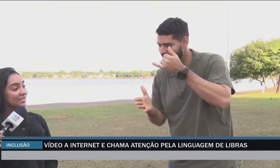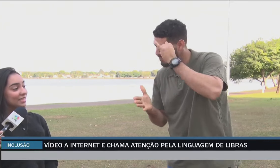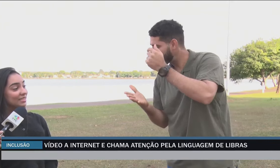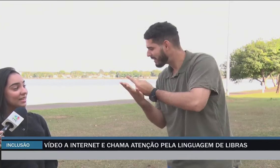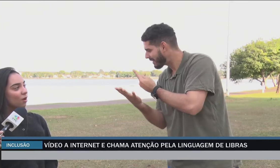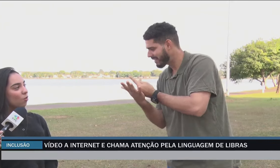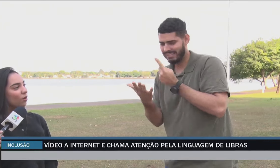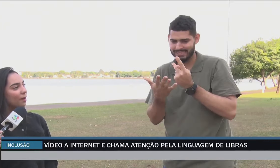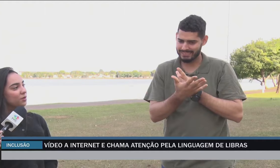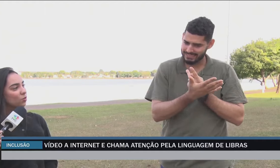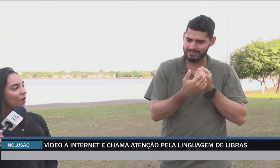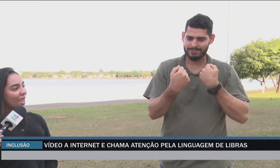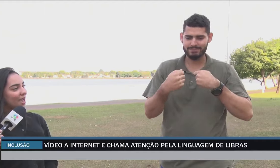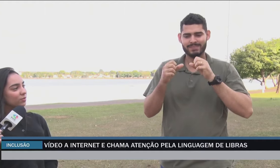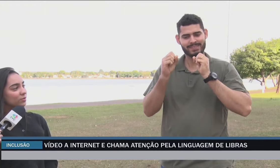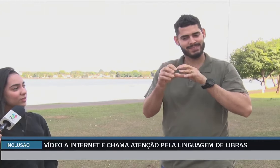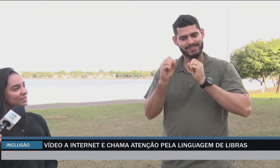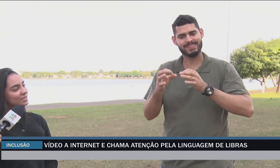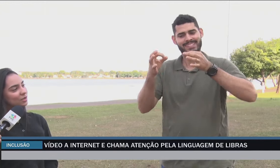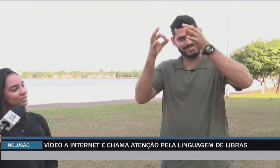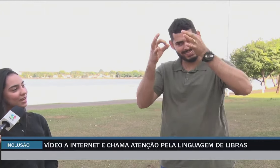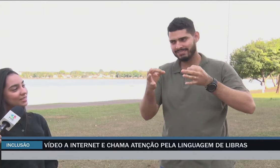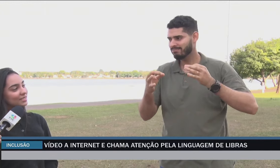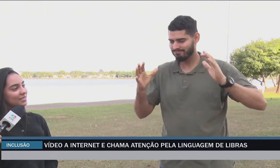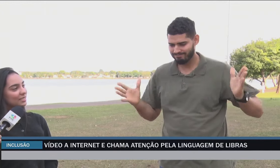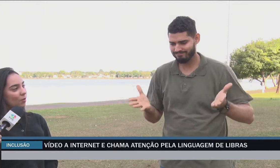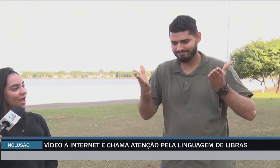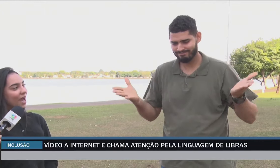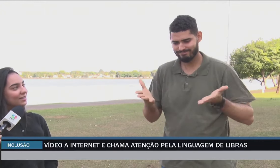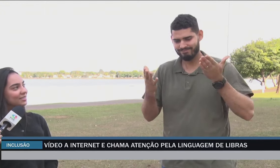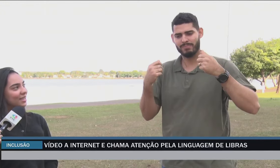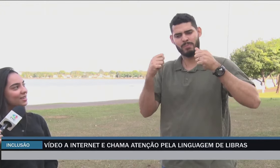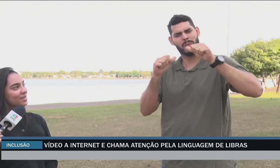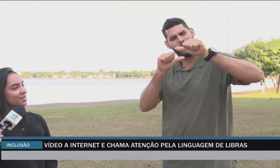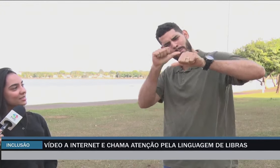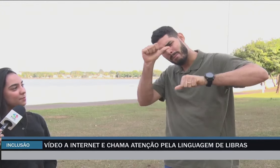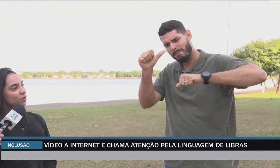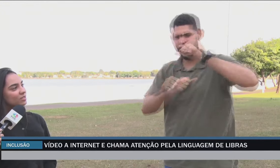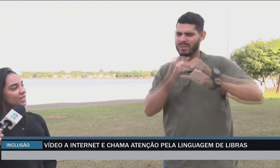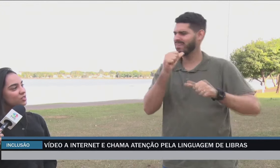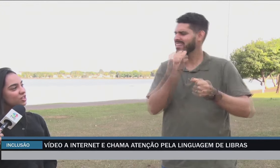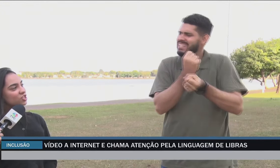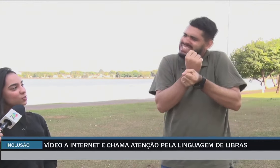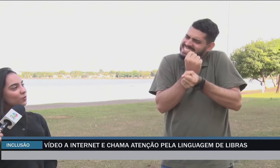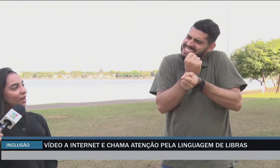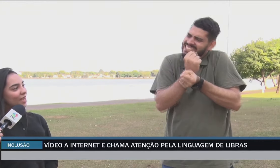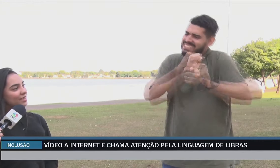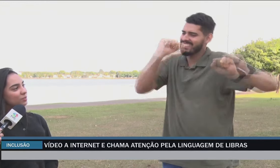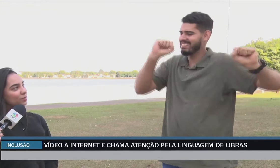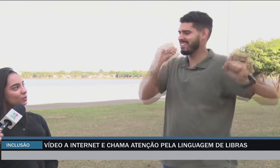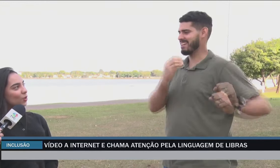ensinar o caminho correto, as coisas que são certas e que são erradas. Sempre gostei de estimular as pessoas,